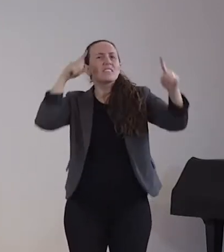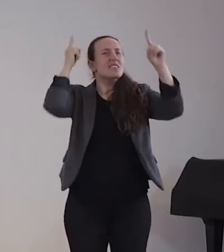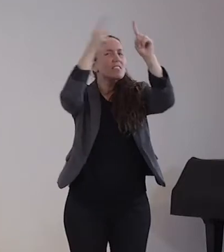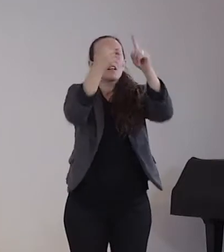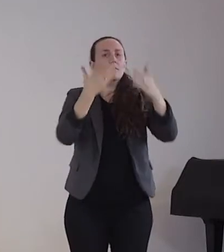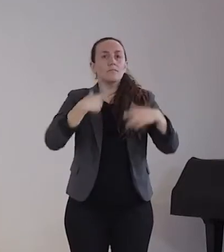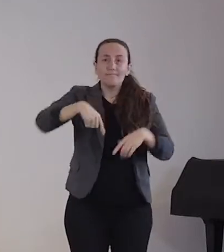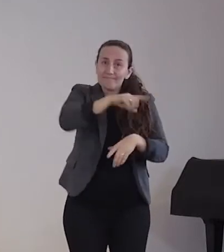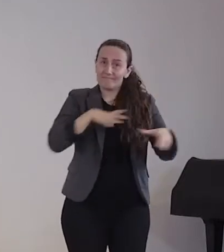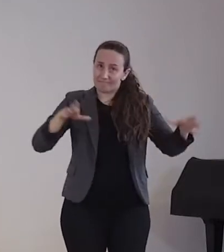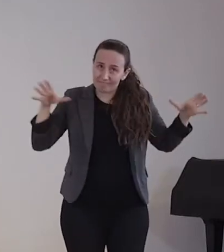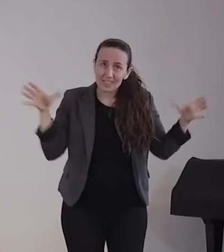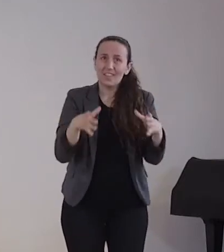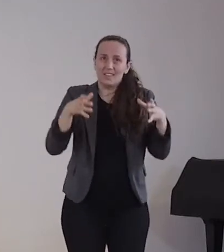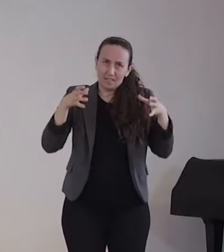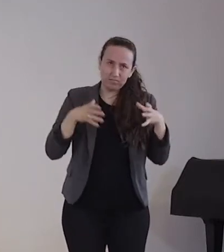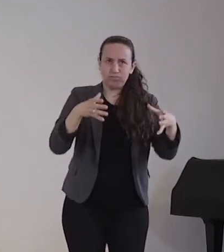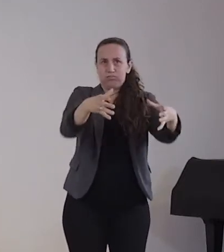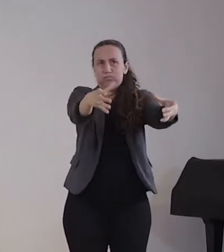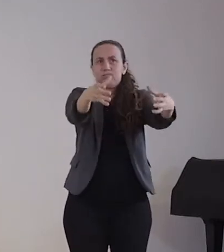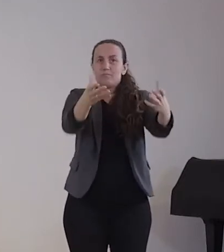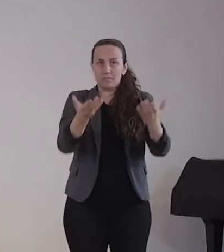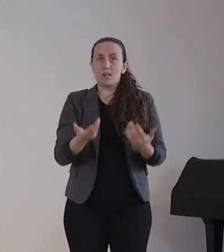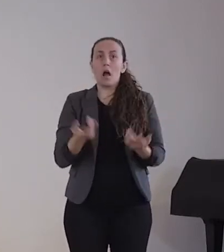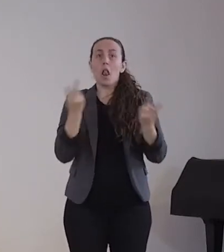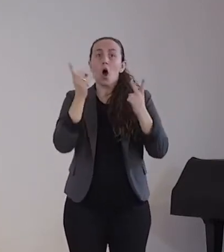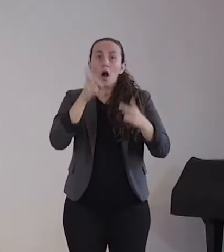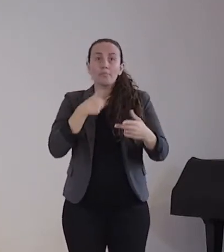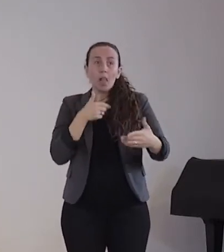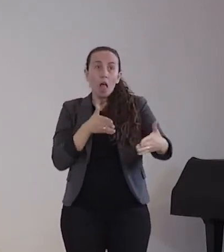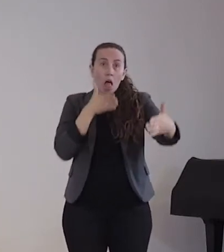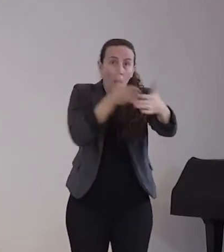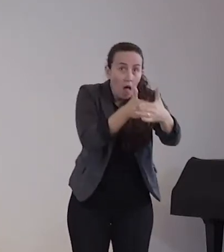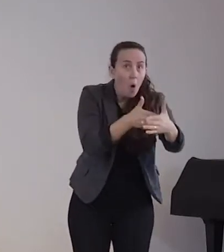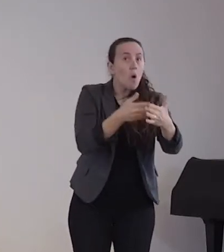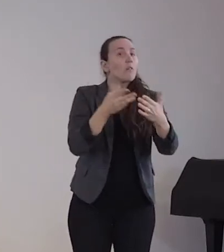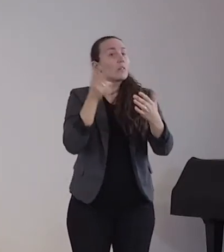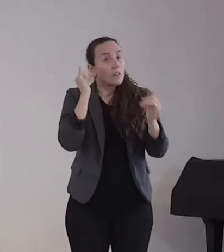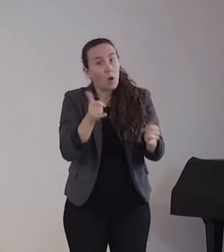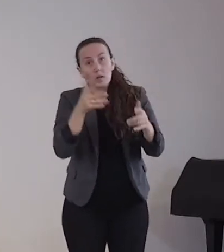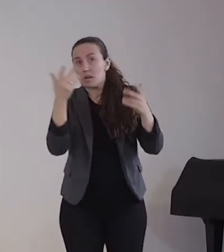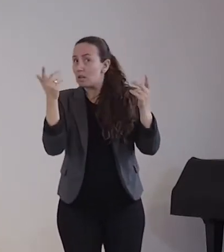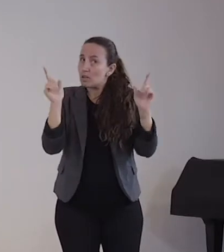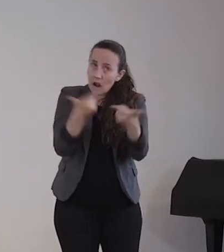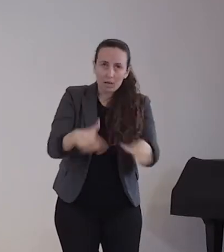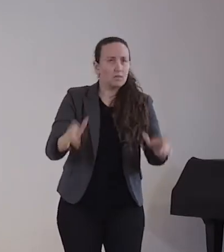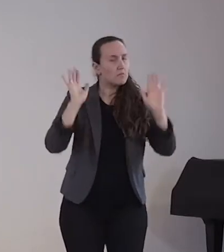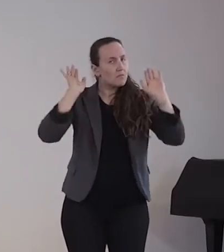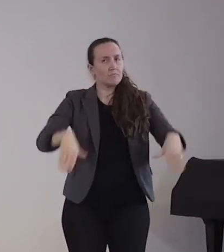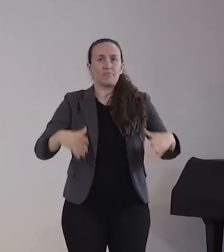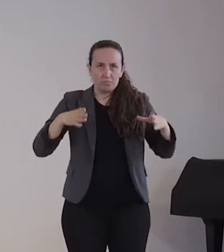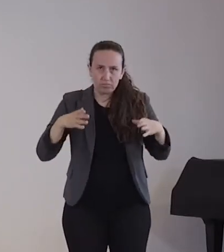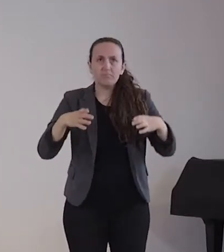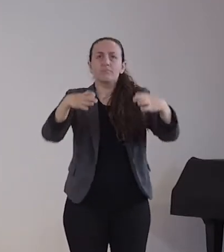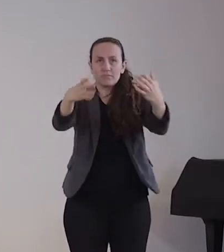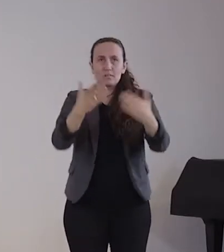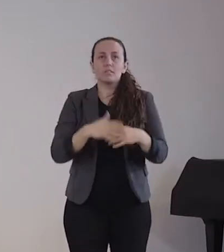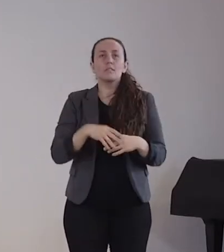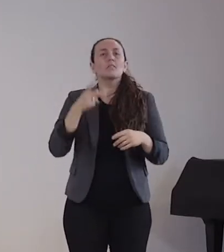Beeinträchtigung hat oder nicht. Es sollte normal sein, dass Menschen mit und ohne Behinderung miteinander leben und nicht nebeneinander.